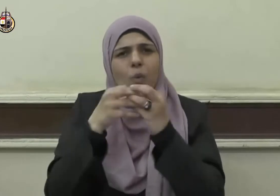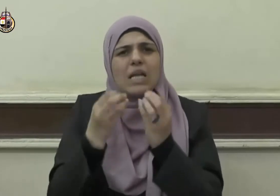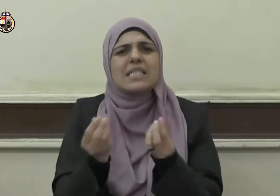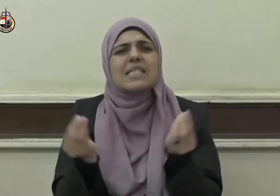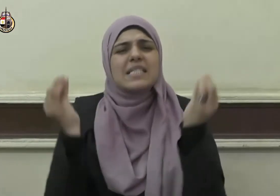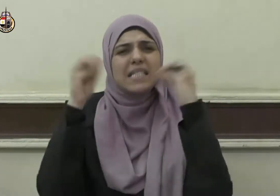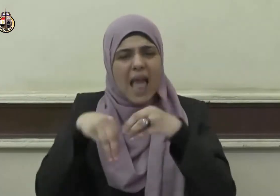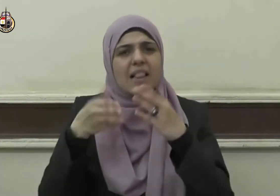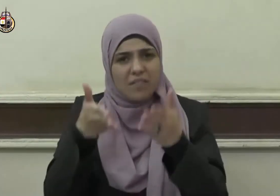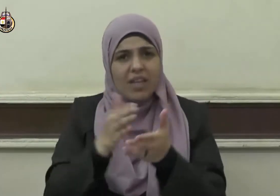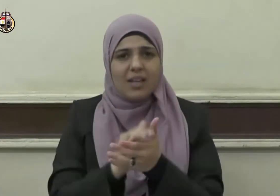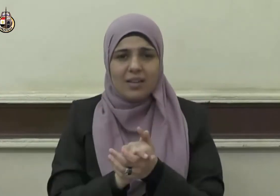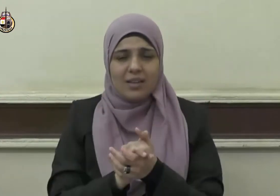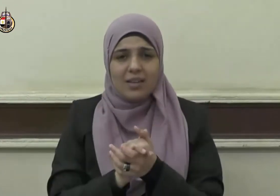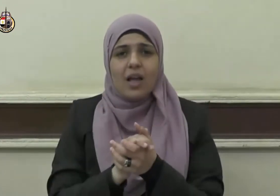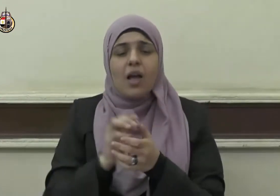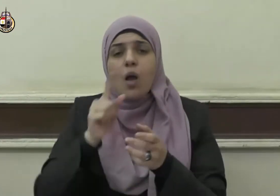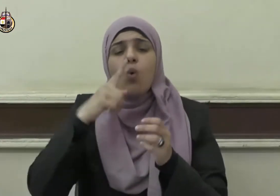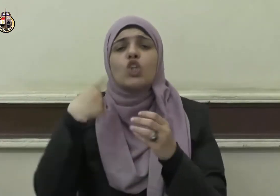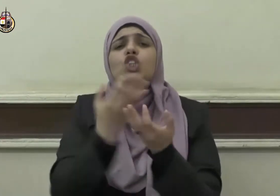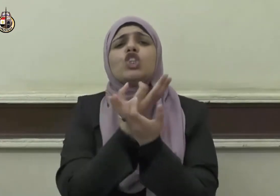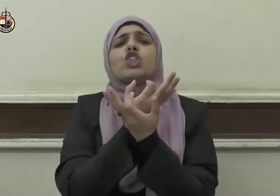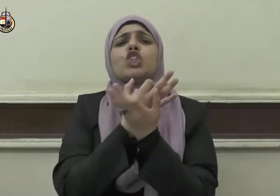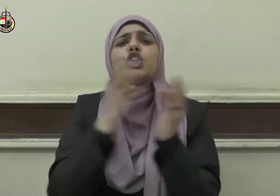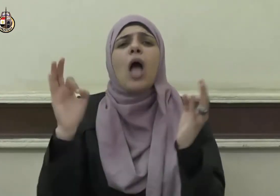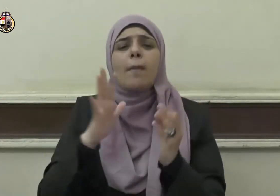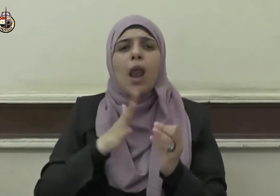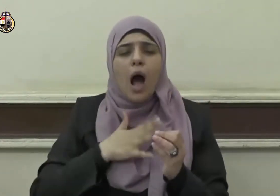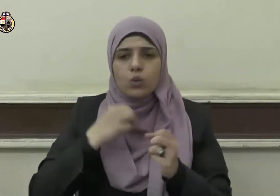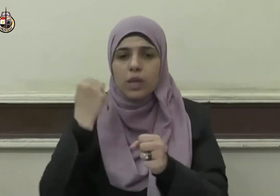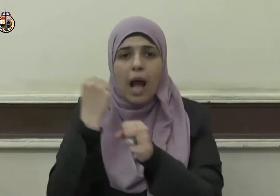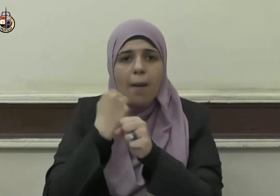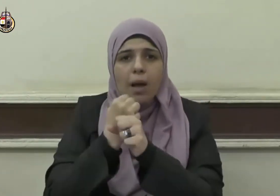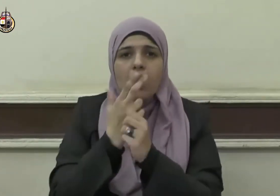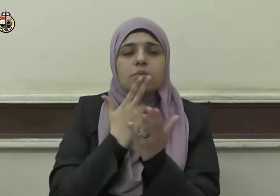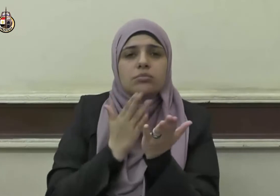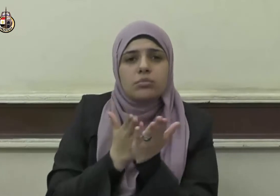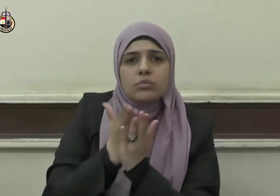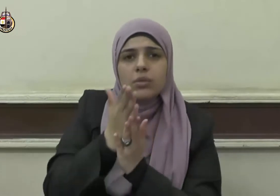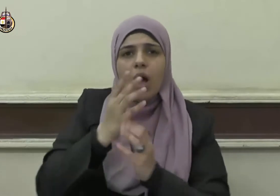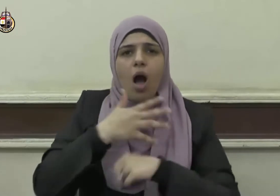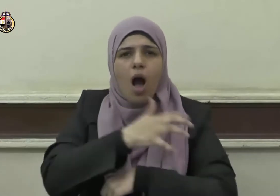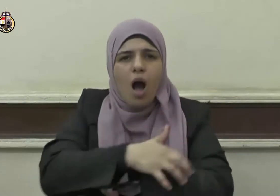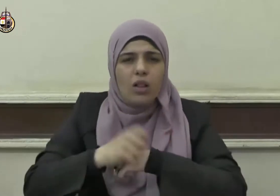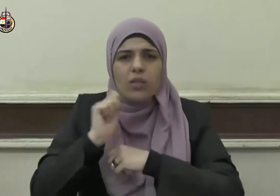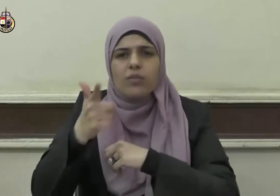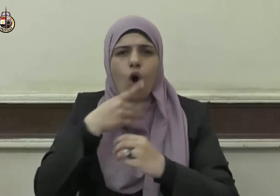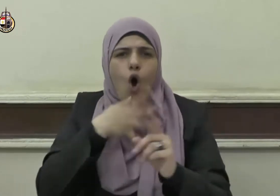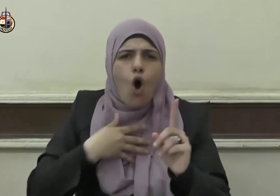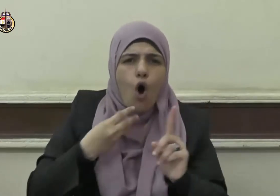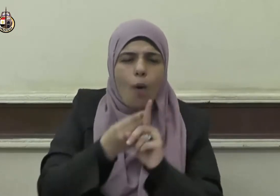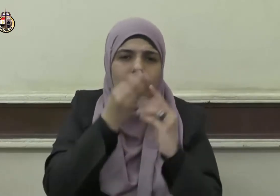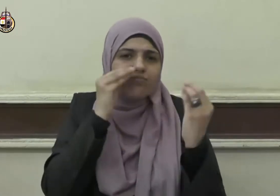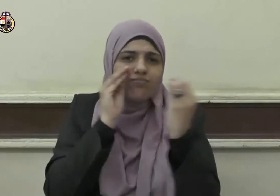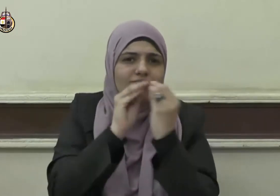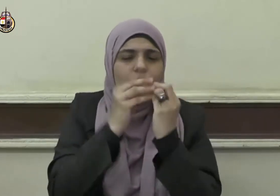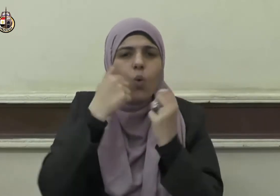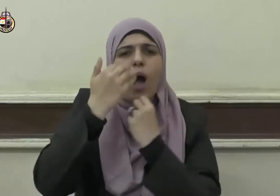ذلك فيشمل البر والصلة والتعاطف والتواد ورعاية الحقوق